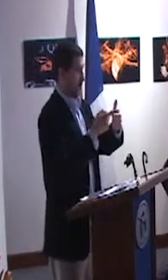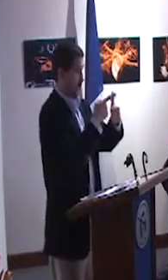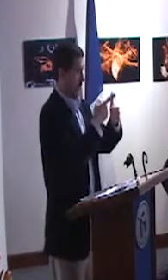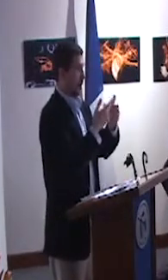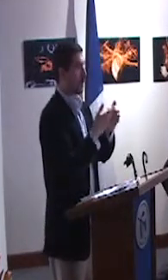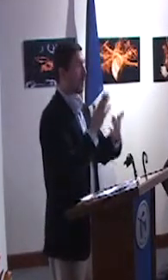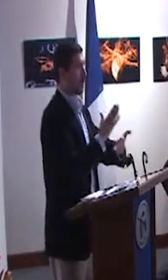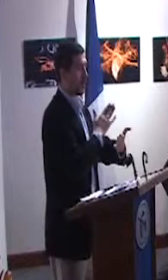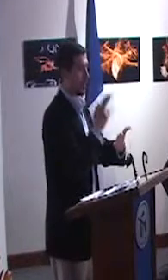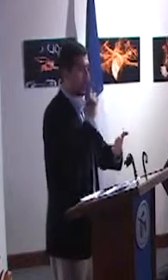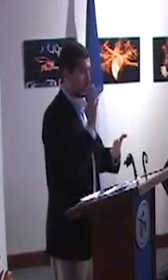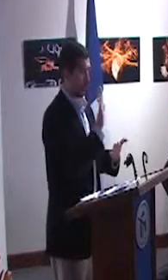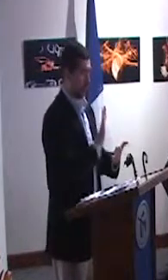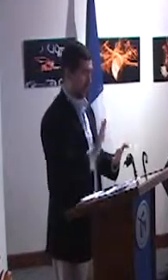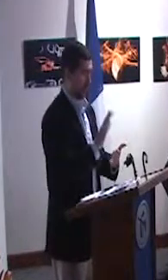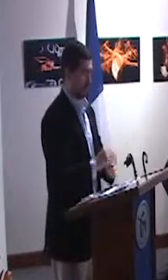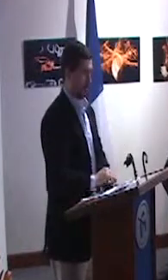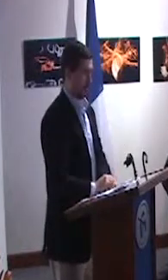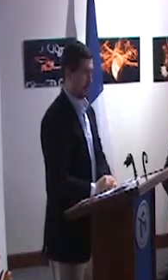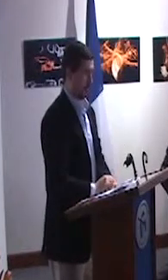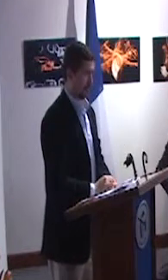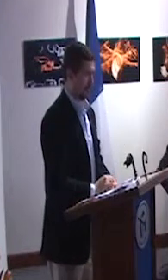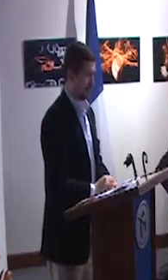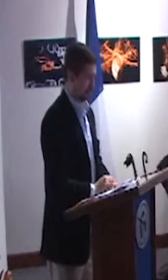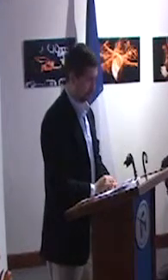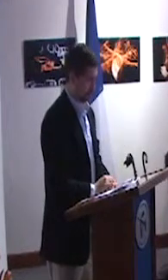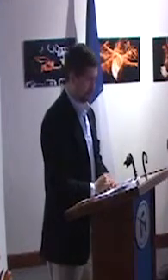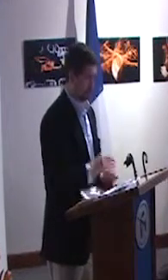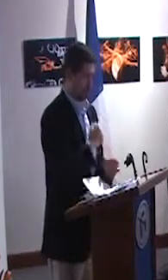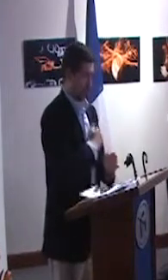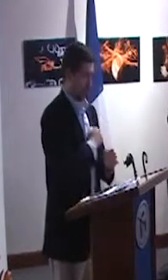Y entonces vamos a dar inicio con el himno nacional.